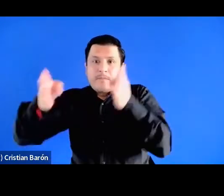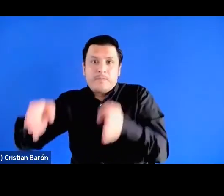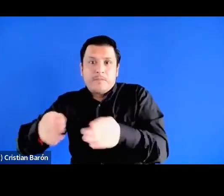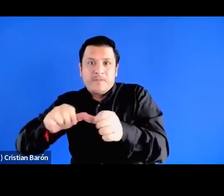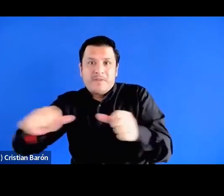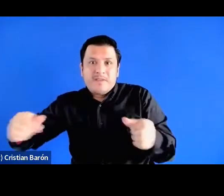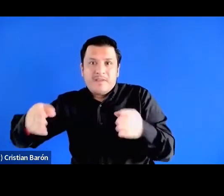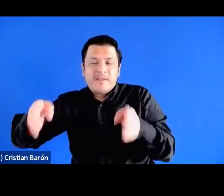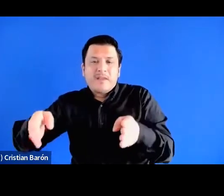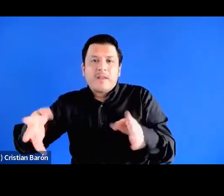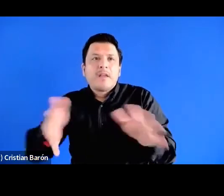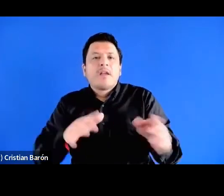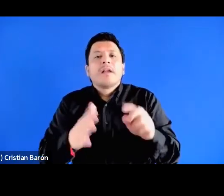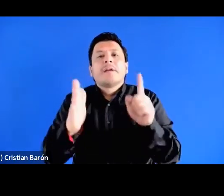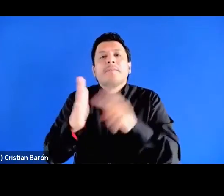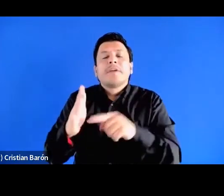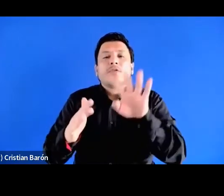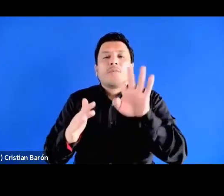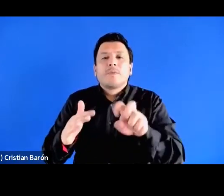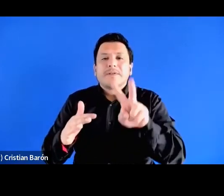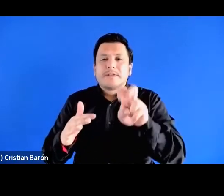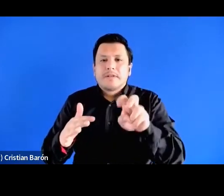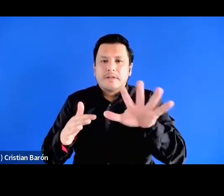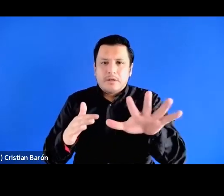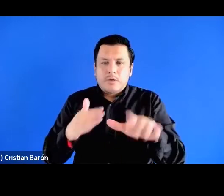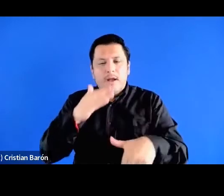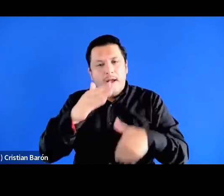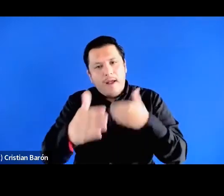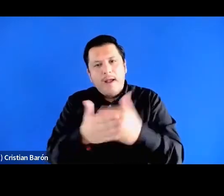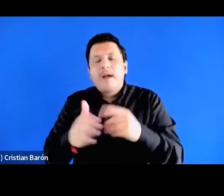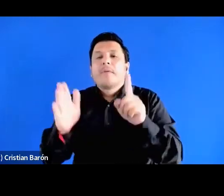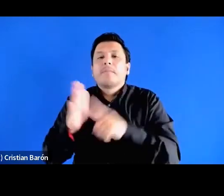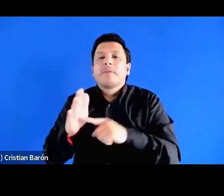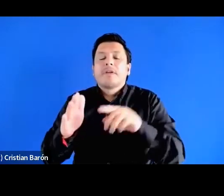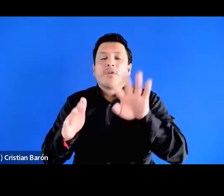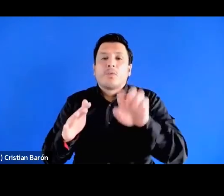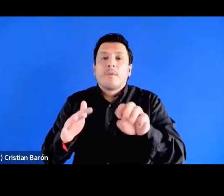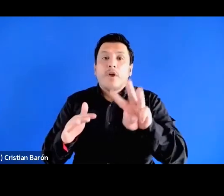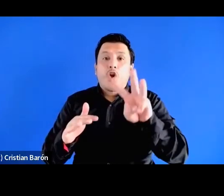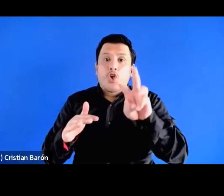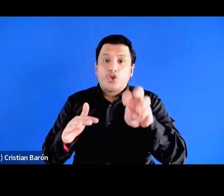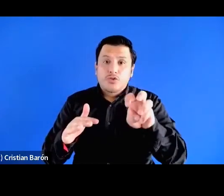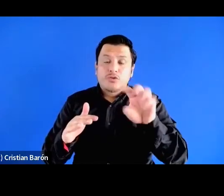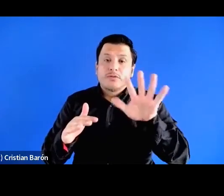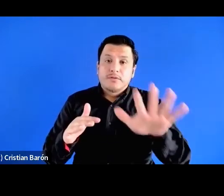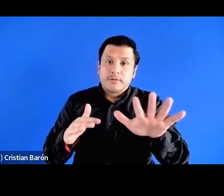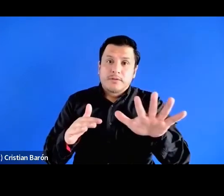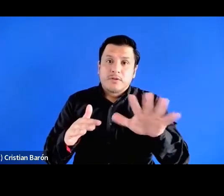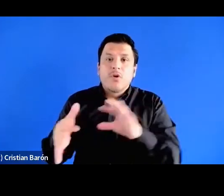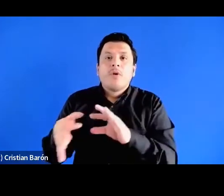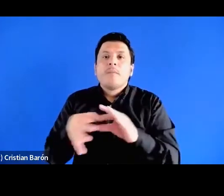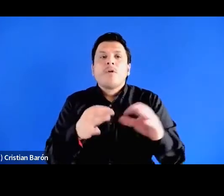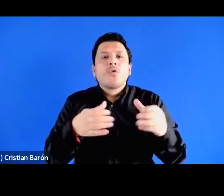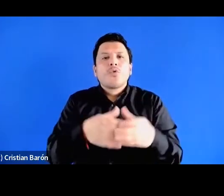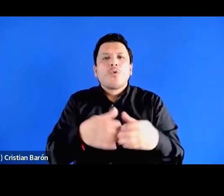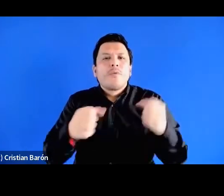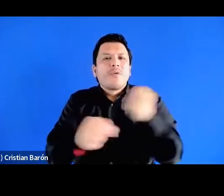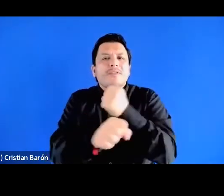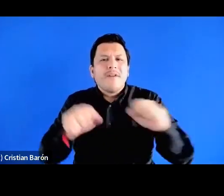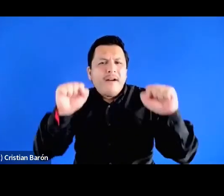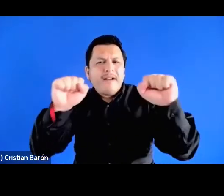que es el 75-85 donde mucha de esta gente negra se empieza a articular con los sindicatos y